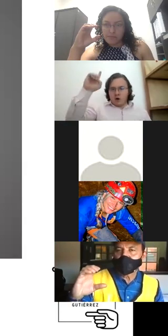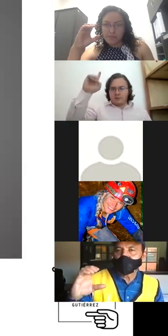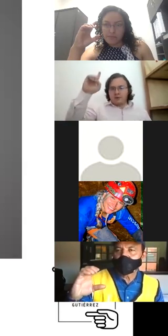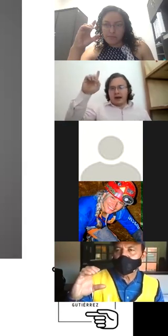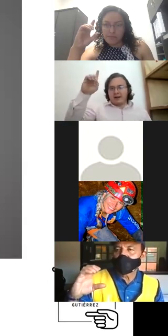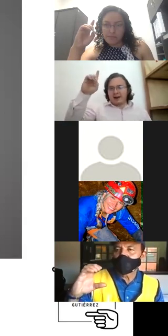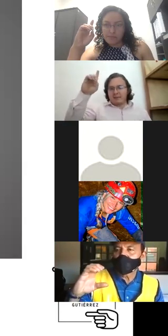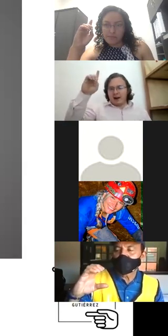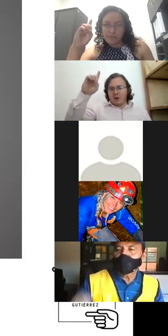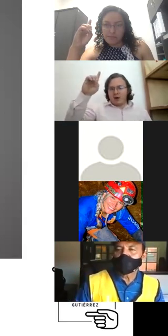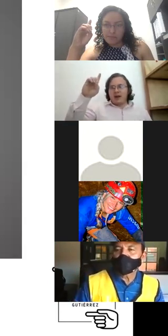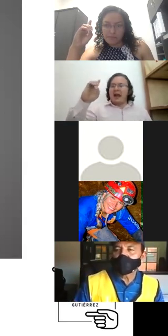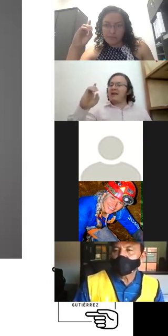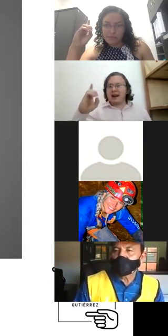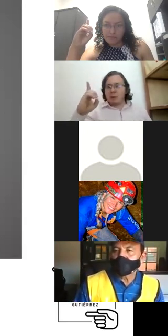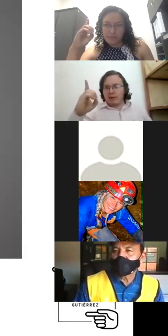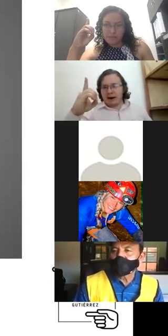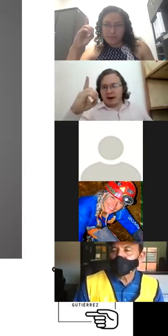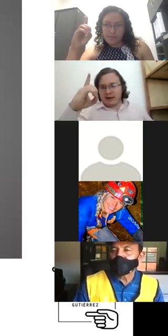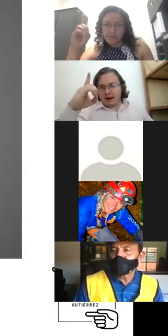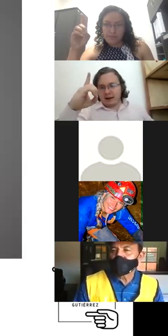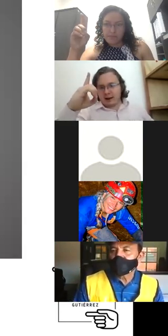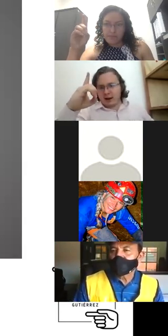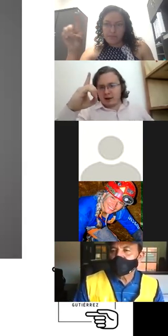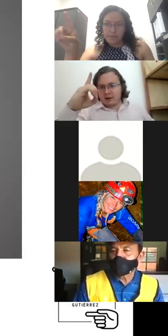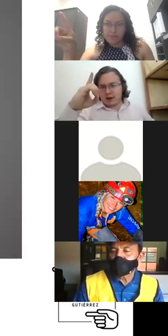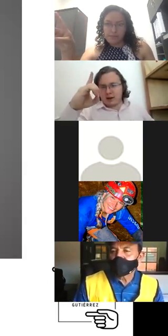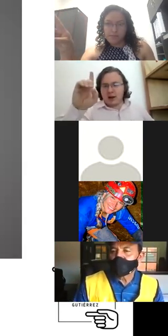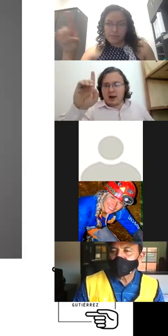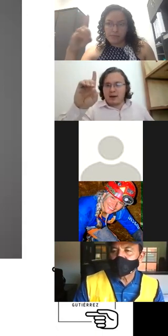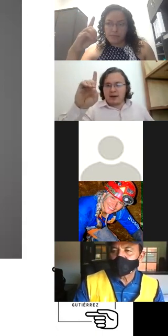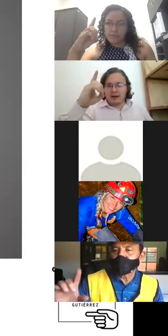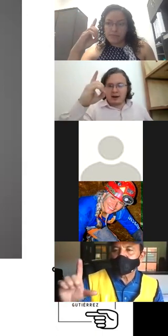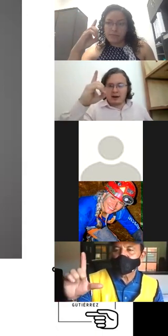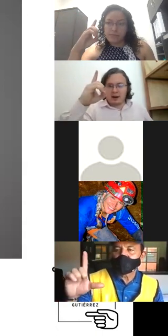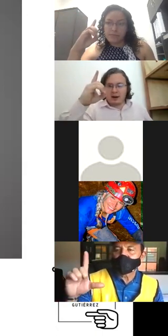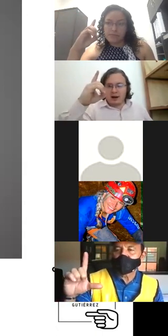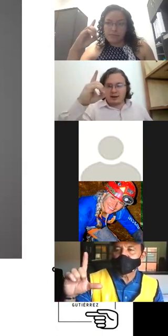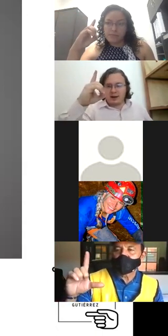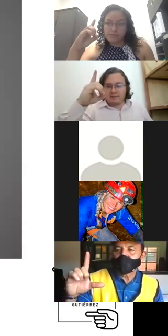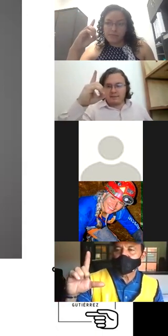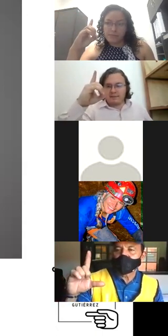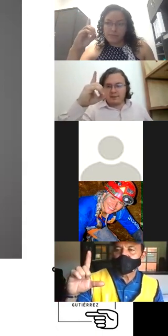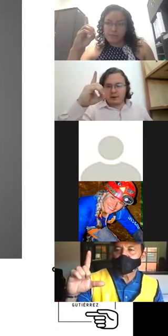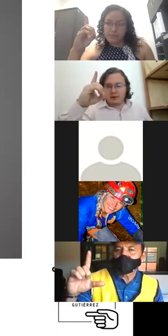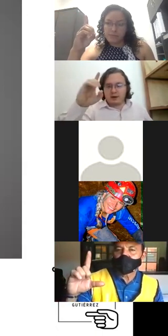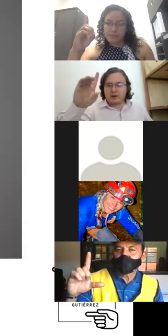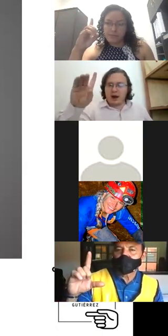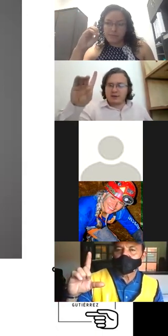que levantan la mano es de la igual manera de decir la letra D ¿sí? que va a ser así ¿sí? son estos